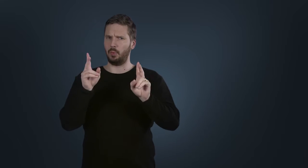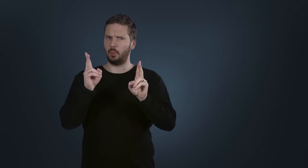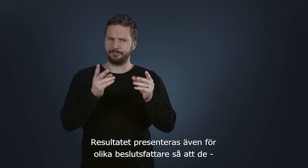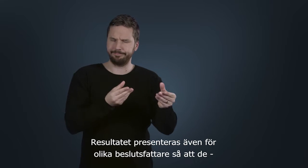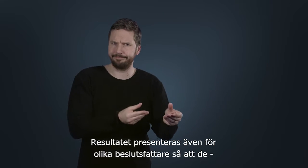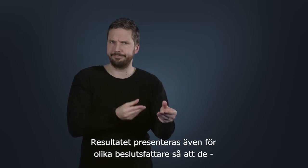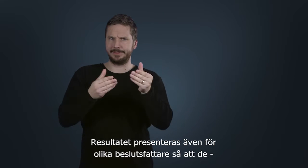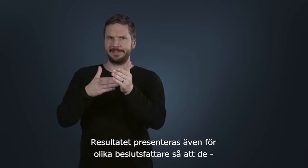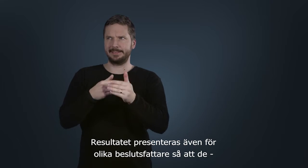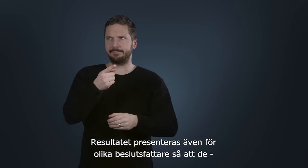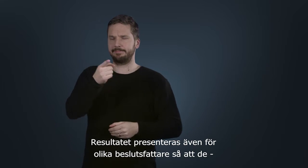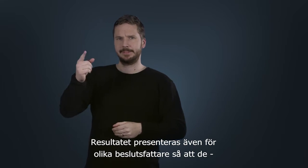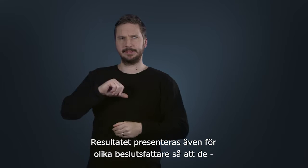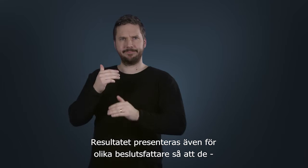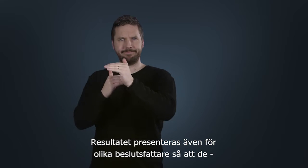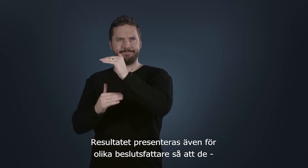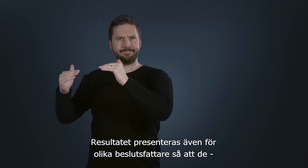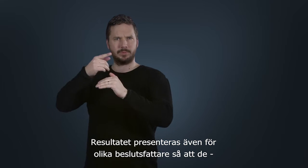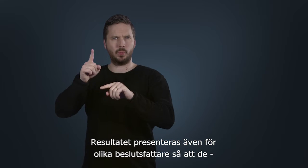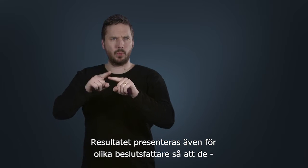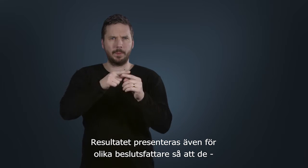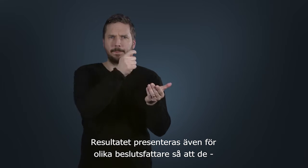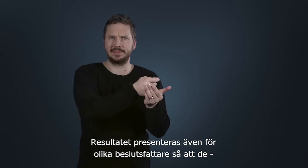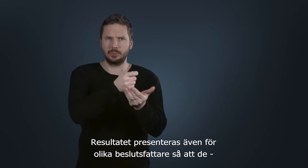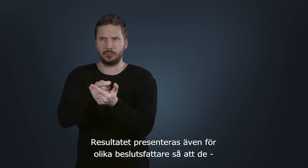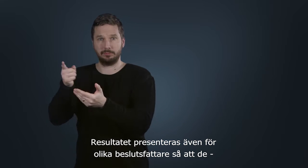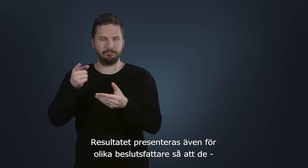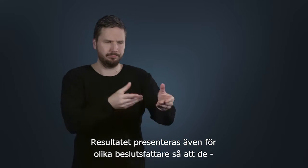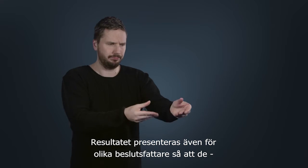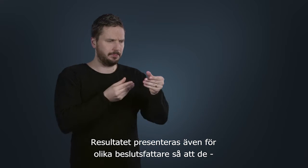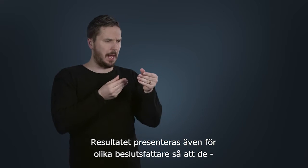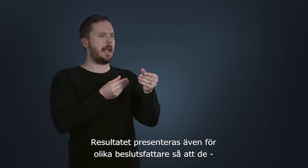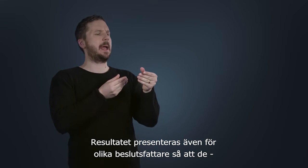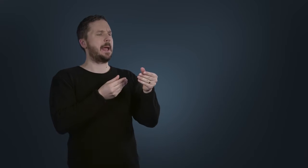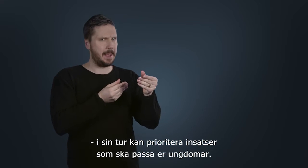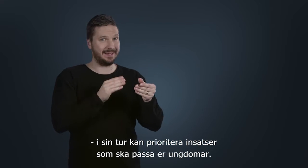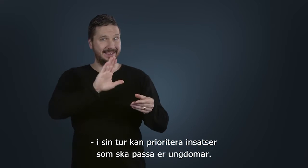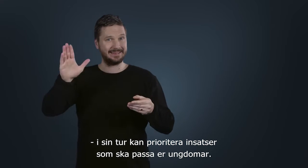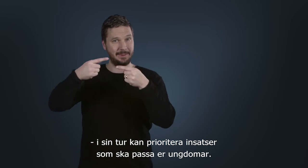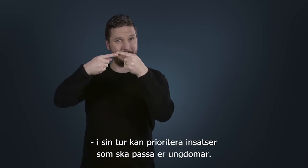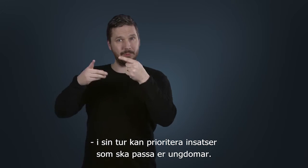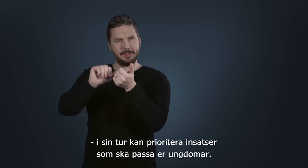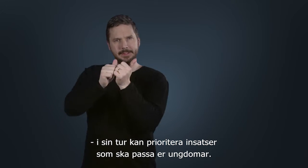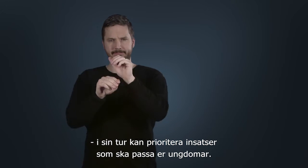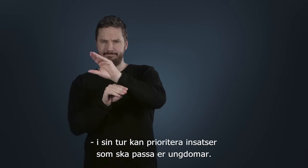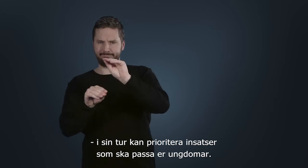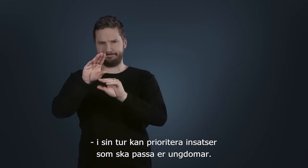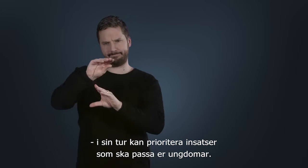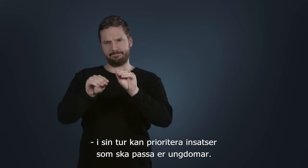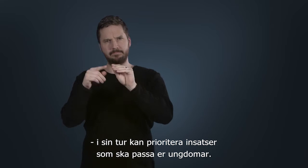Resultatet presenteras även för olika beslutsfattare så att de i sin tur kan prioritera insatser som ska passa